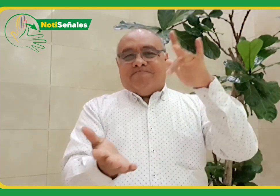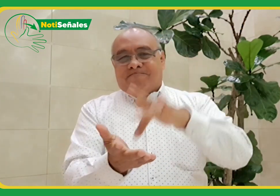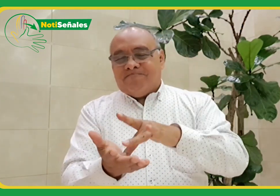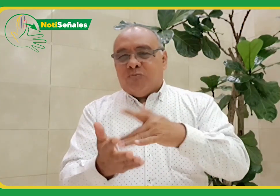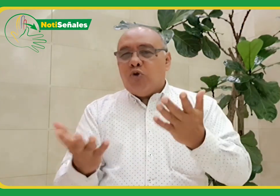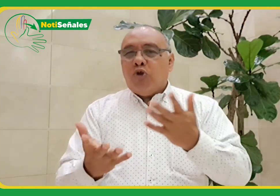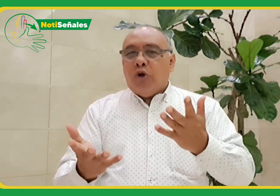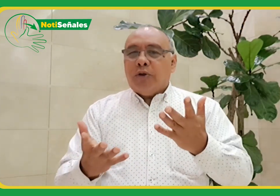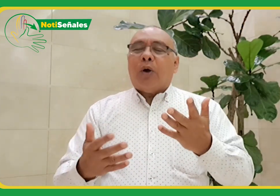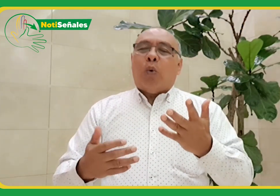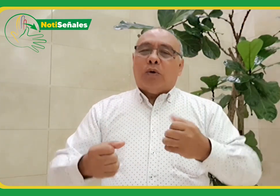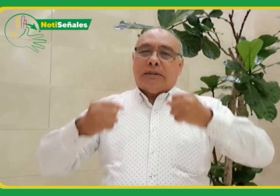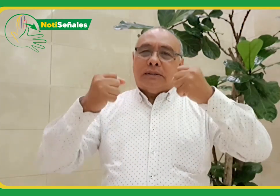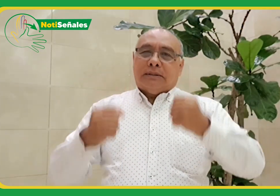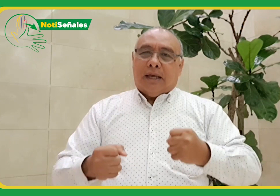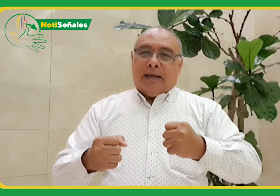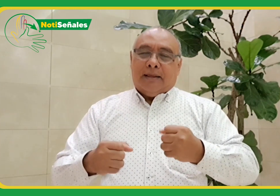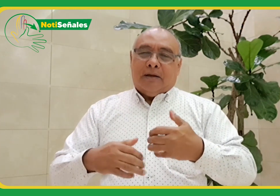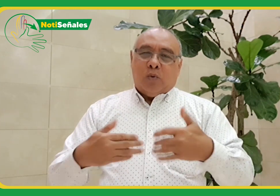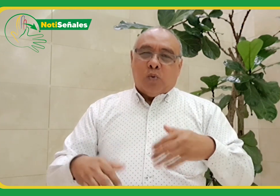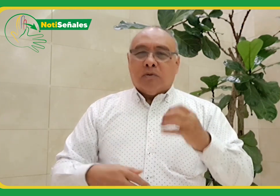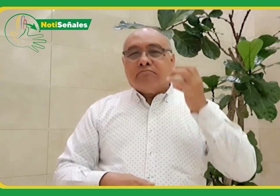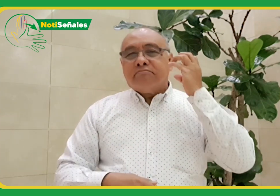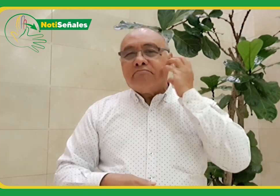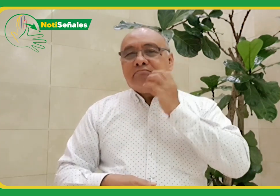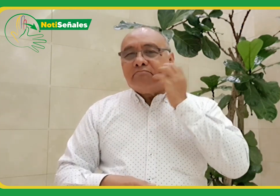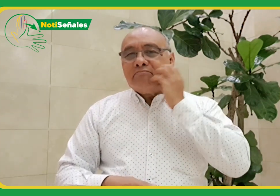ser presencial la sede será en el país que tiene esta seña